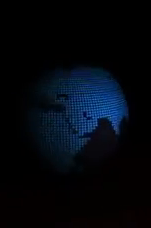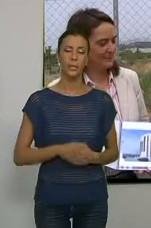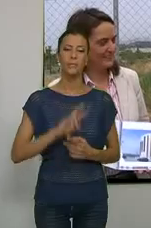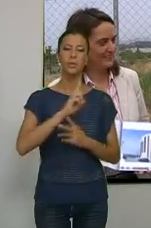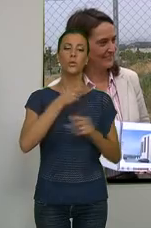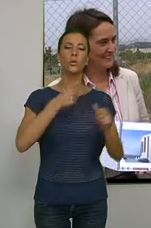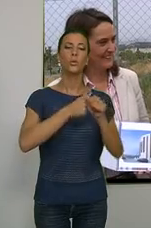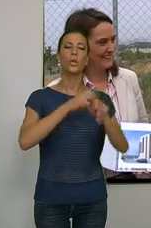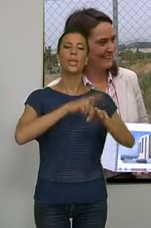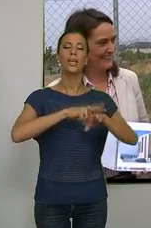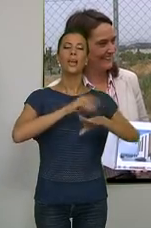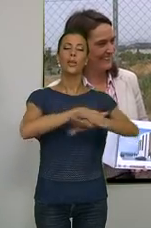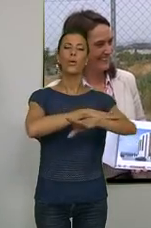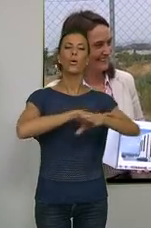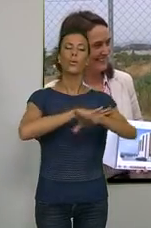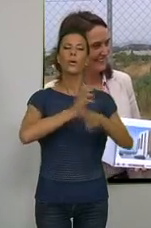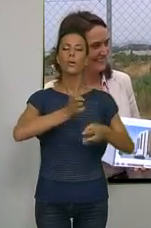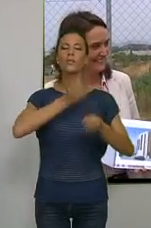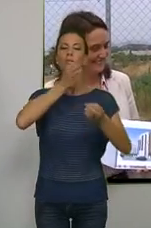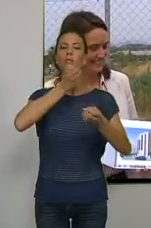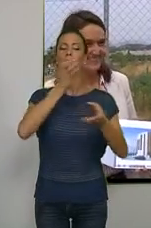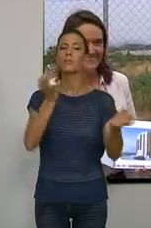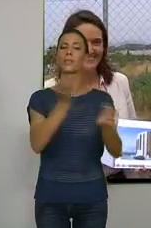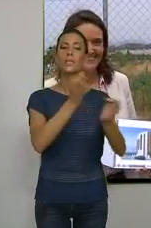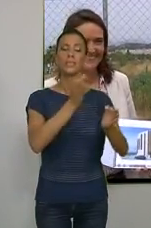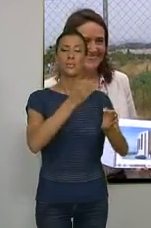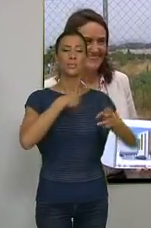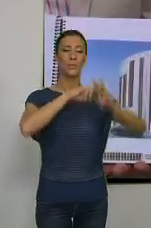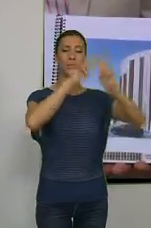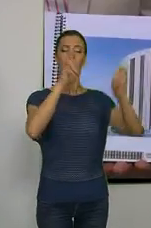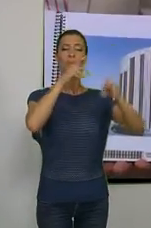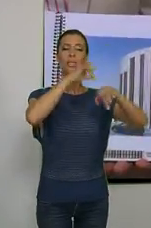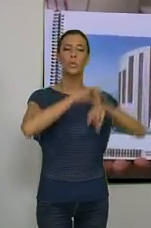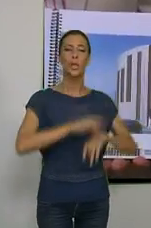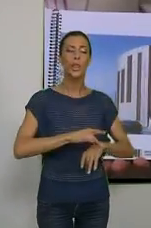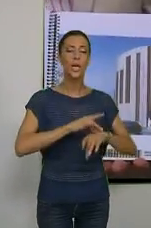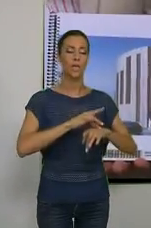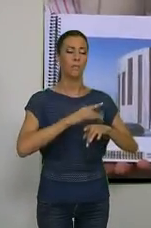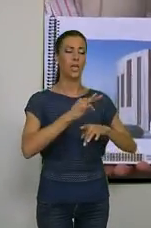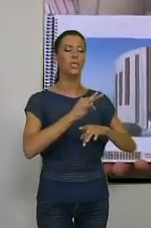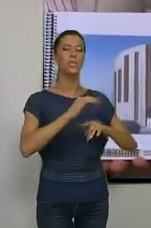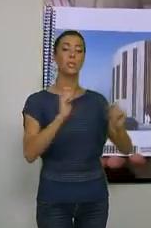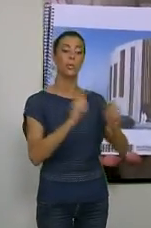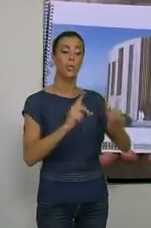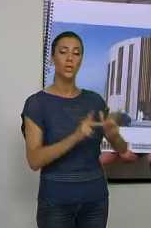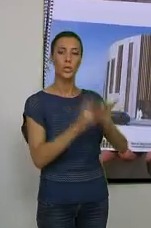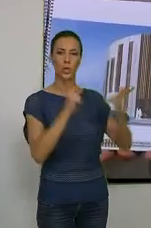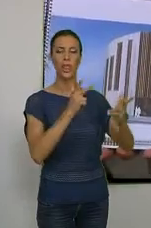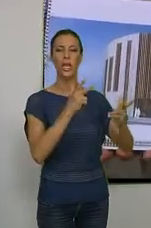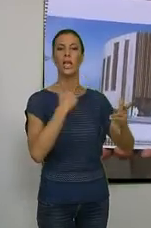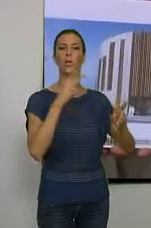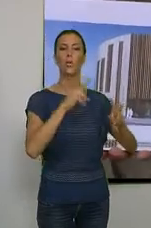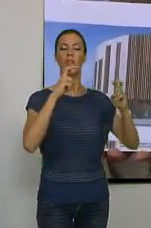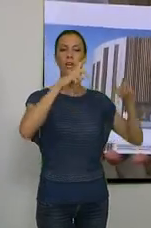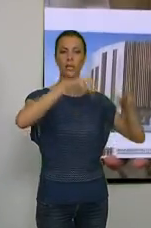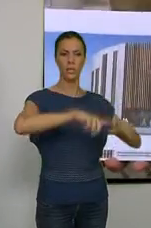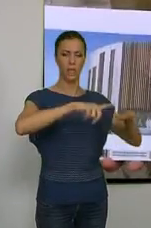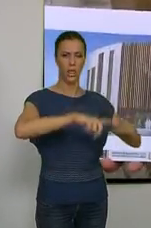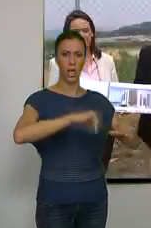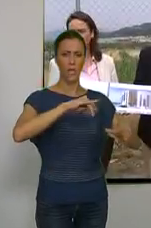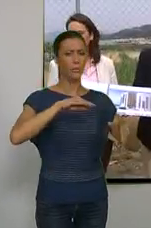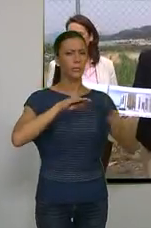El subdelegado del gobierno anuncia que la seguridad social contará con una nueva sede en Motril con una